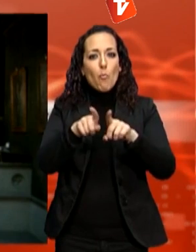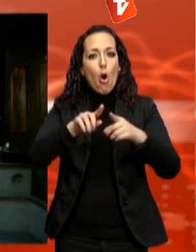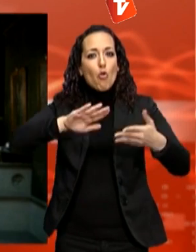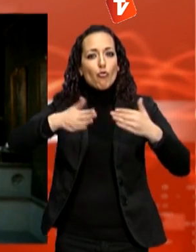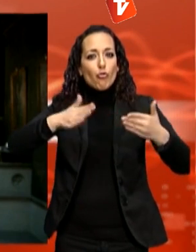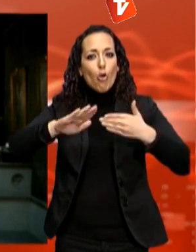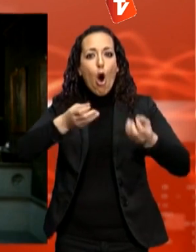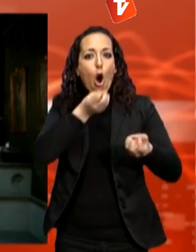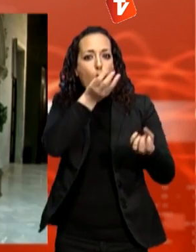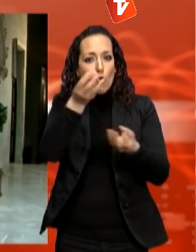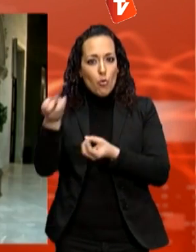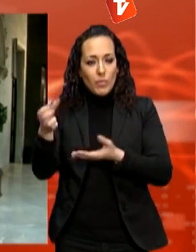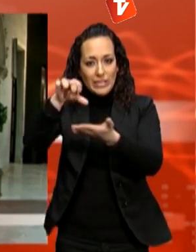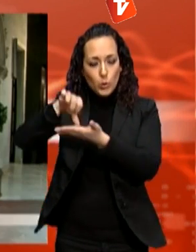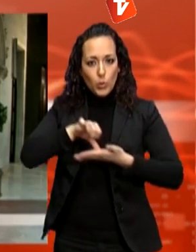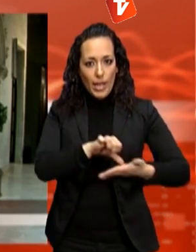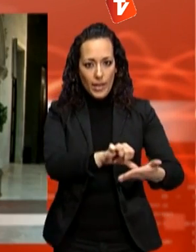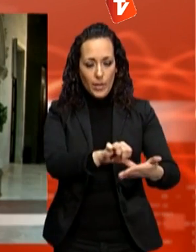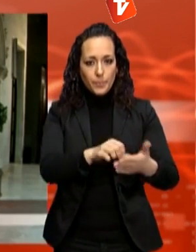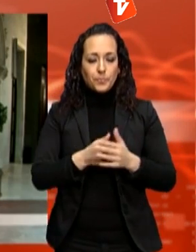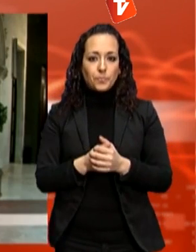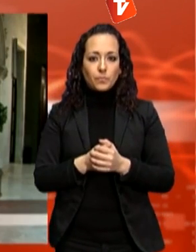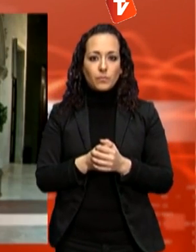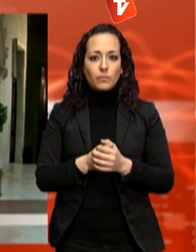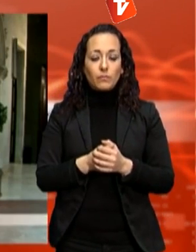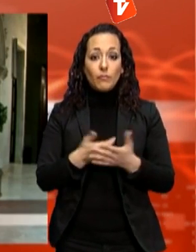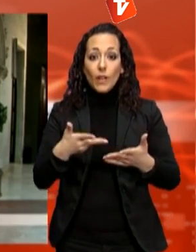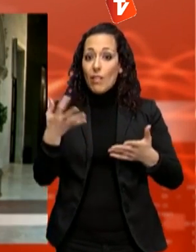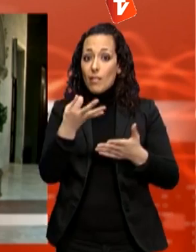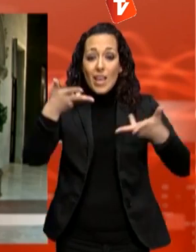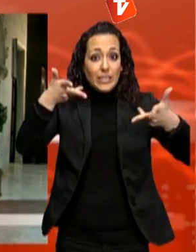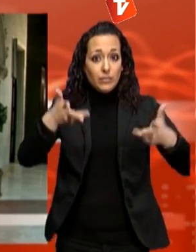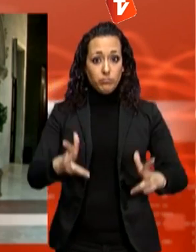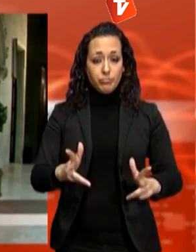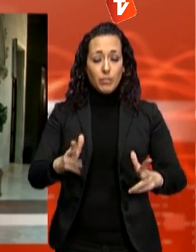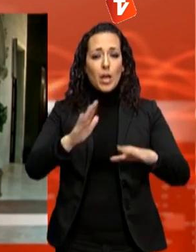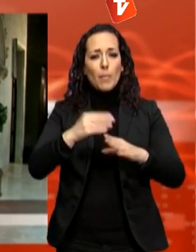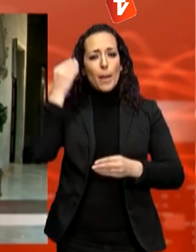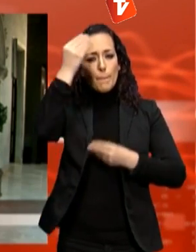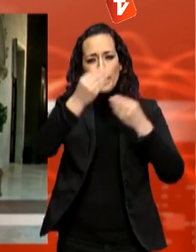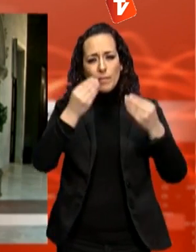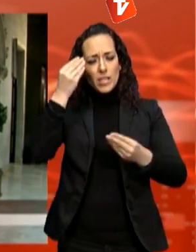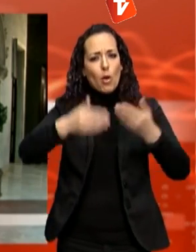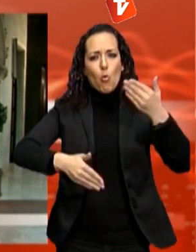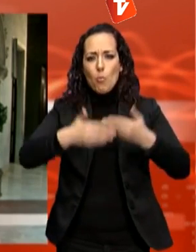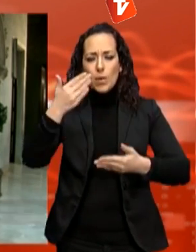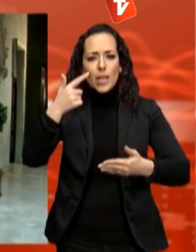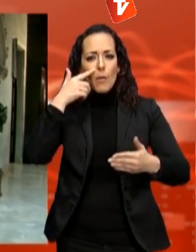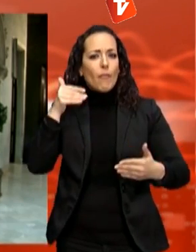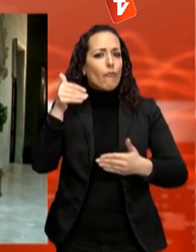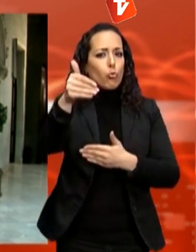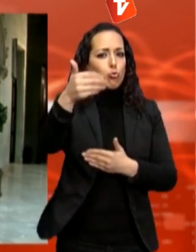de ciutadania. A seure'ns i començar a plantejar aquesta ciutat del futur, nosaltres hi volem ser, ens sembla un